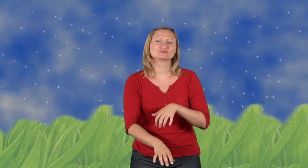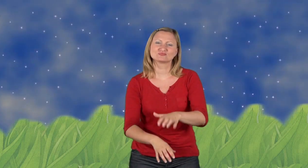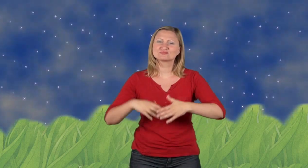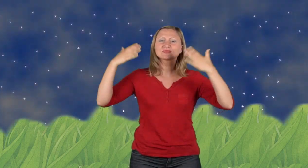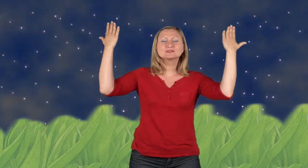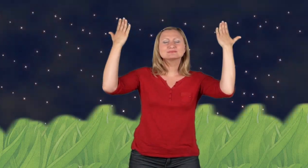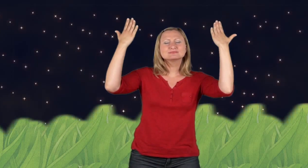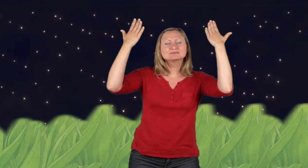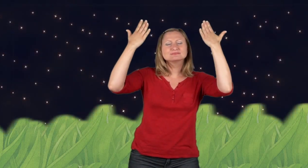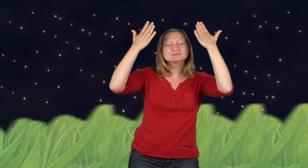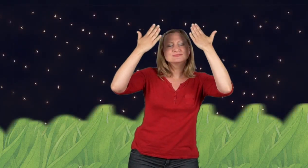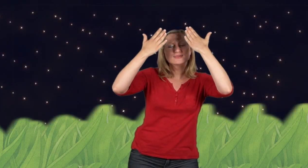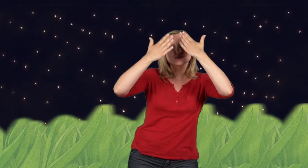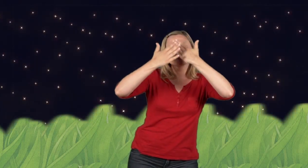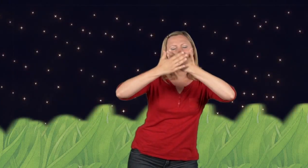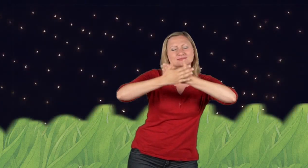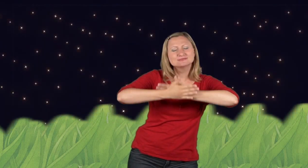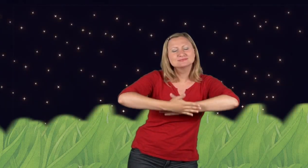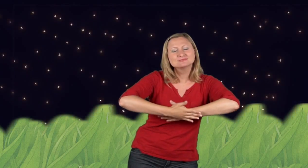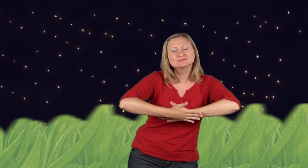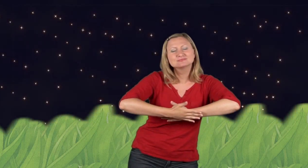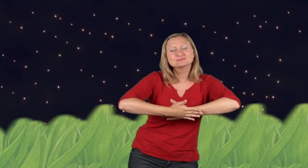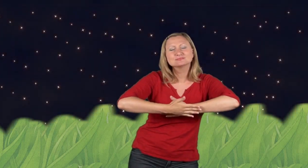Nachdenklich schlich Leo in den folgenden Tagen durch die Steppe.